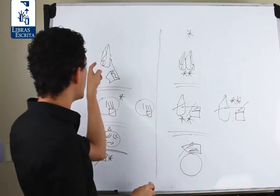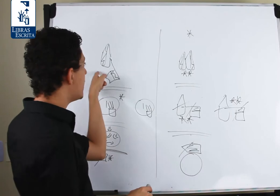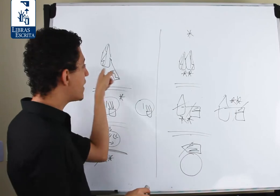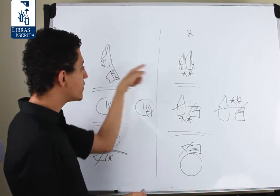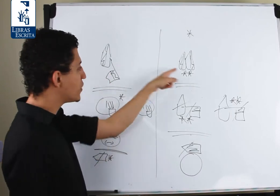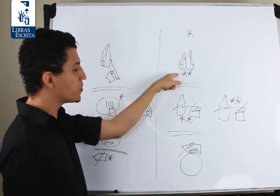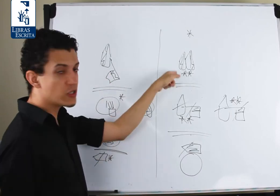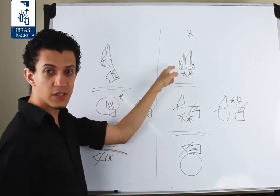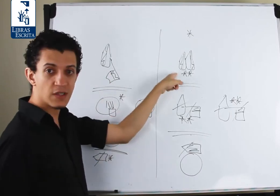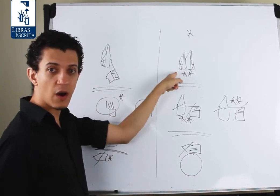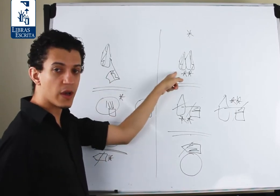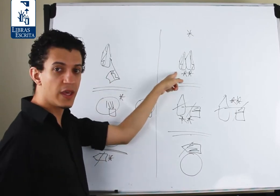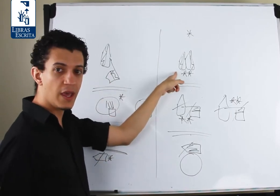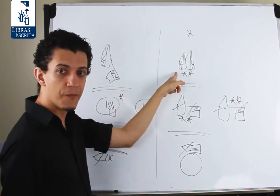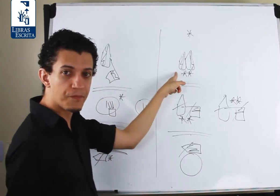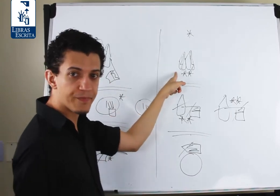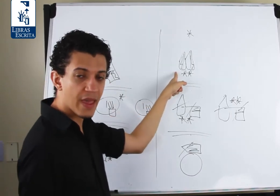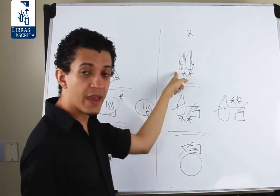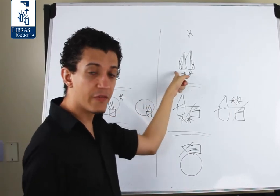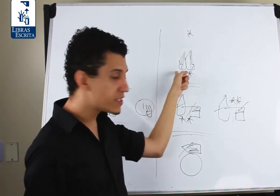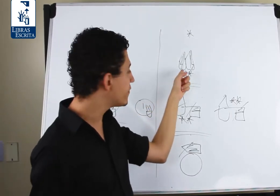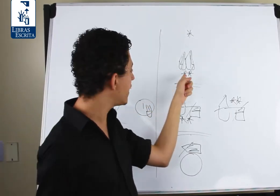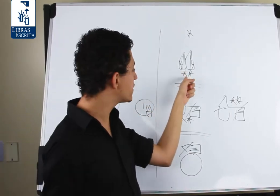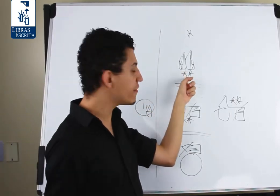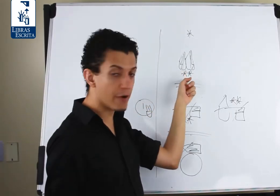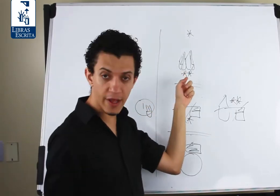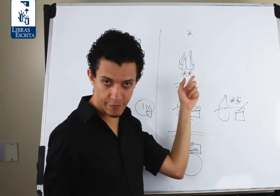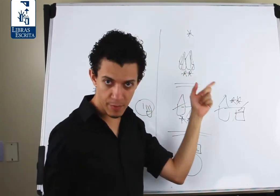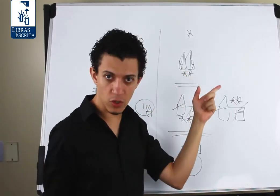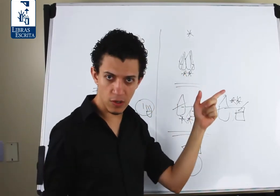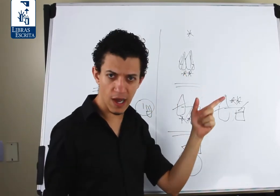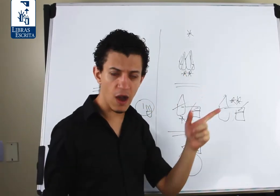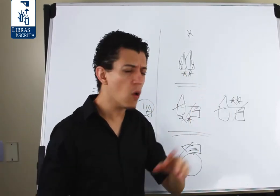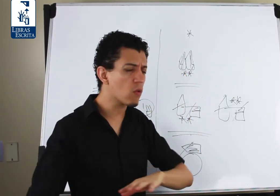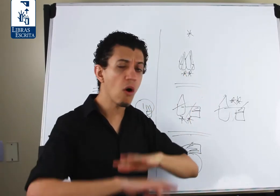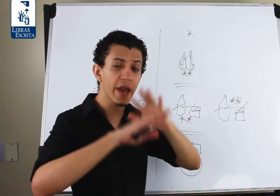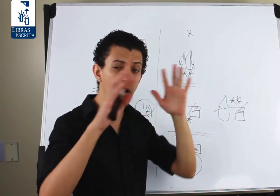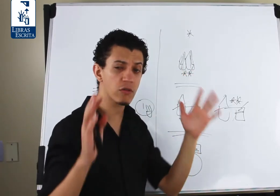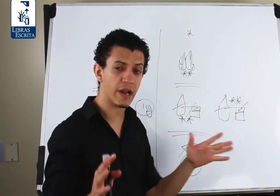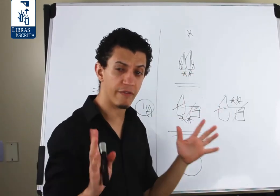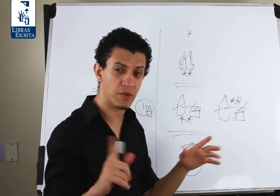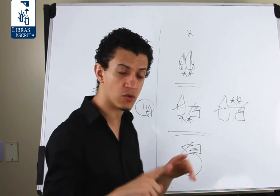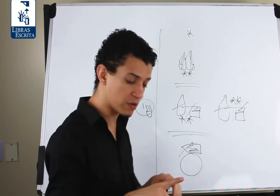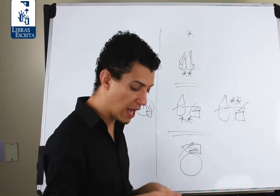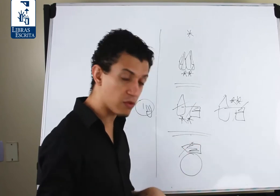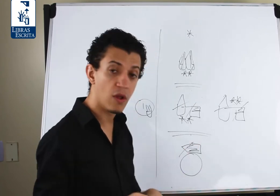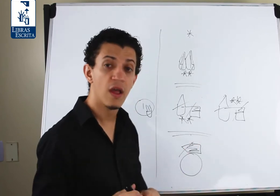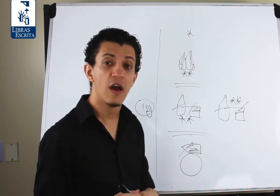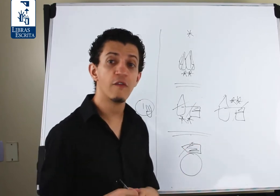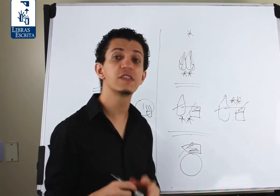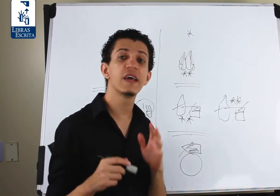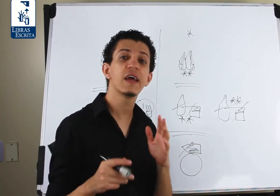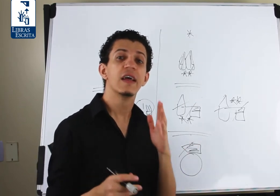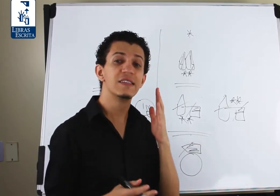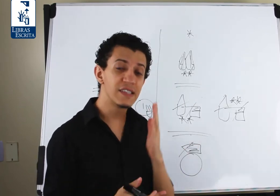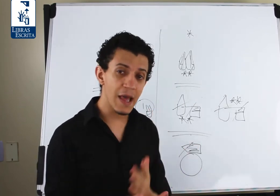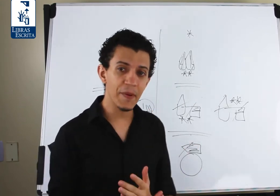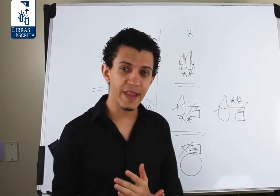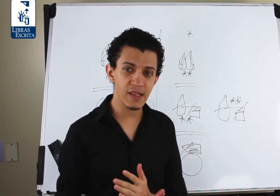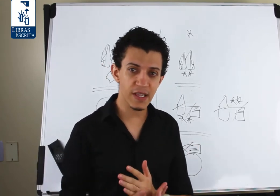Nesse tipo de sinal aqui, em que você vai escrever o grafema de tocar, ou qualquer outro grafema de contato, você sempre tem que